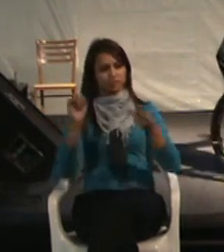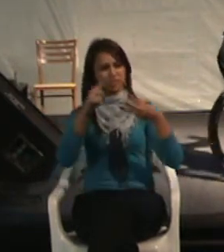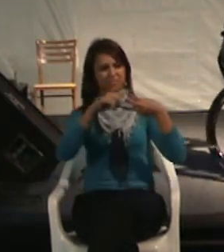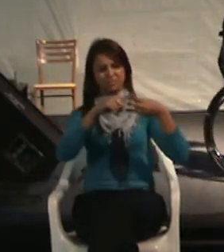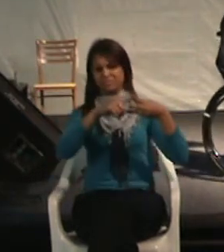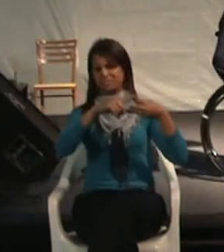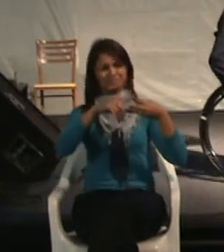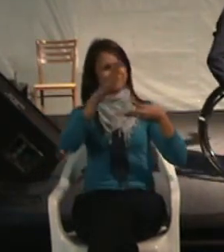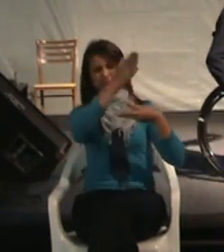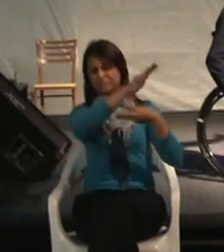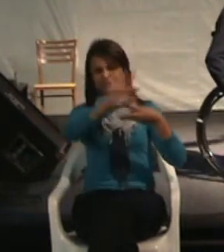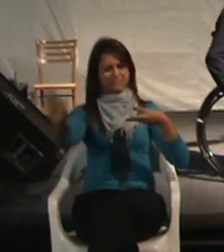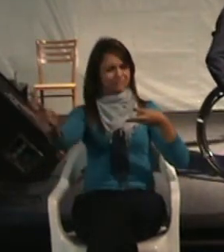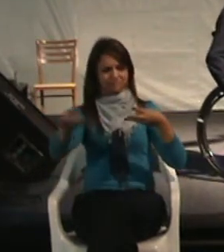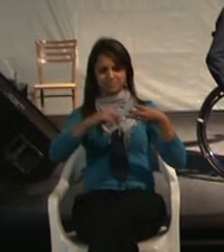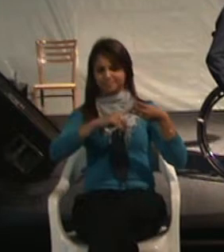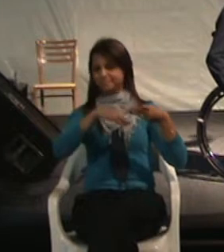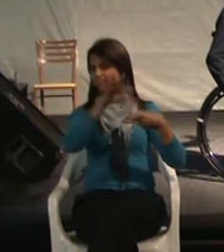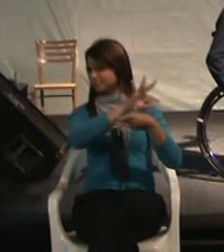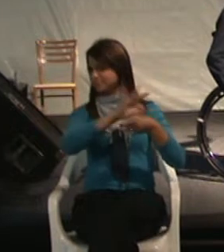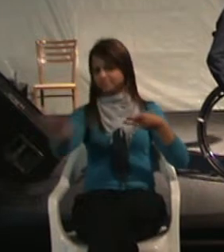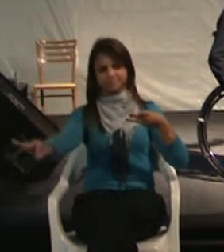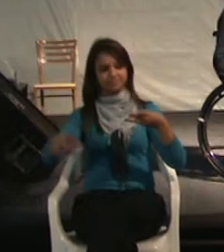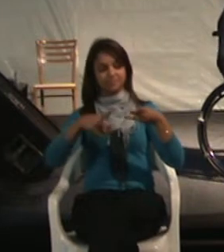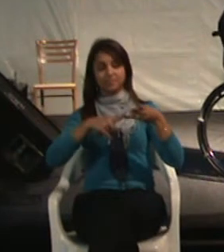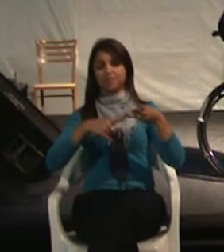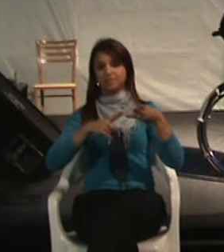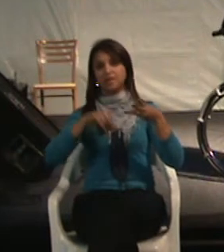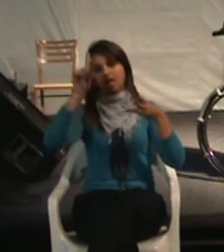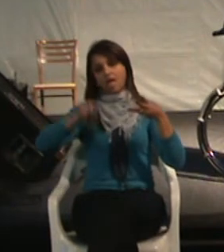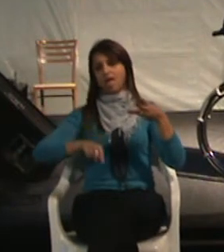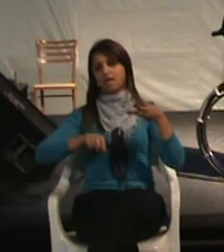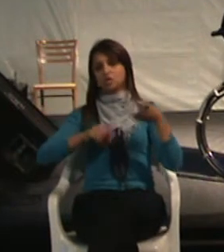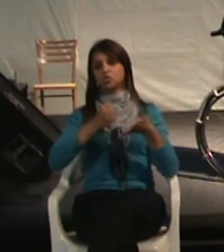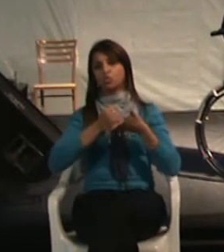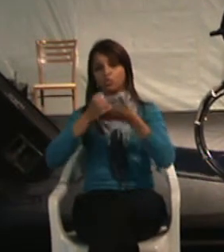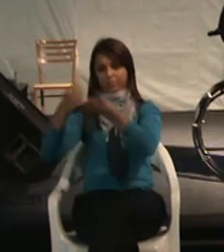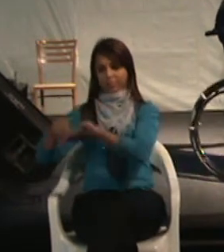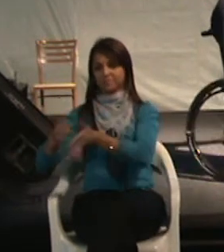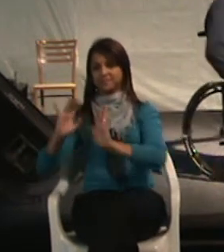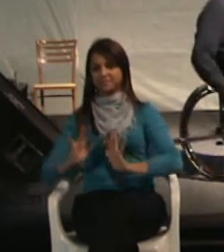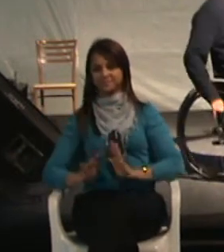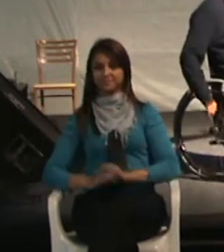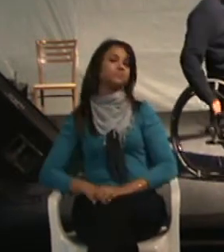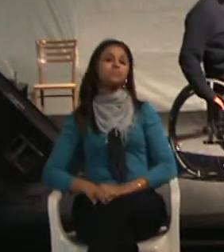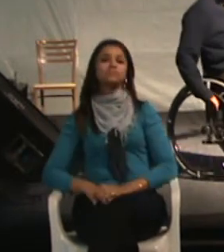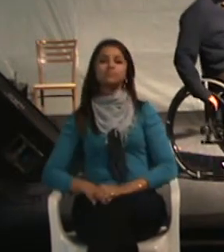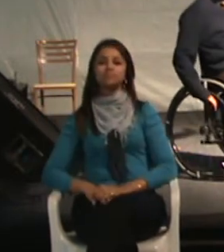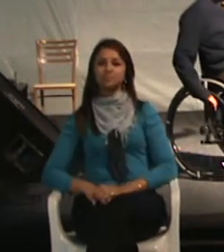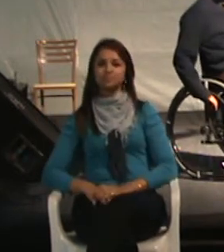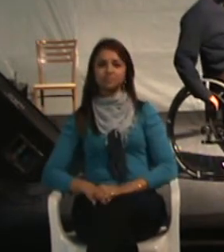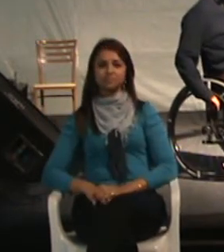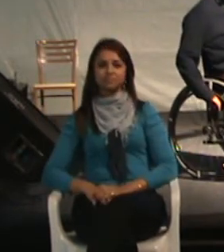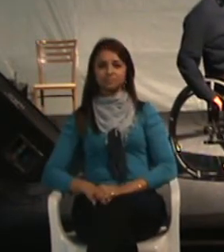institucionalização, não mais serviços, mas suporte. Enfim, está